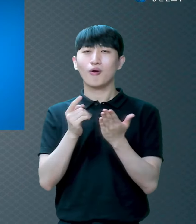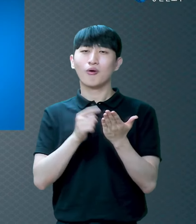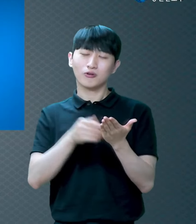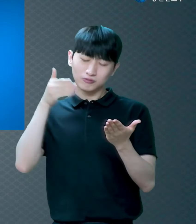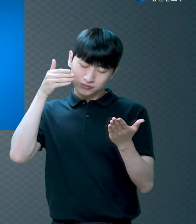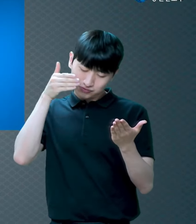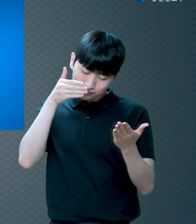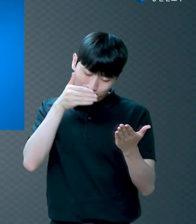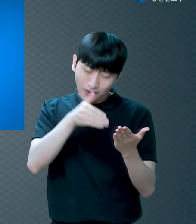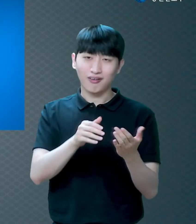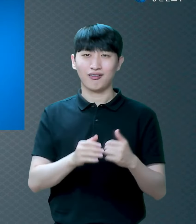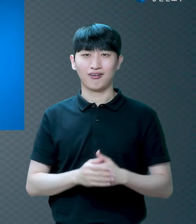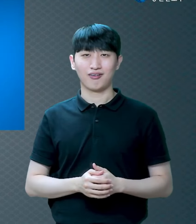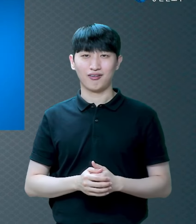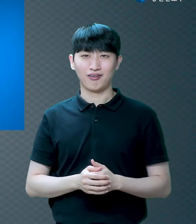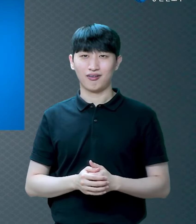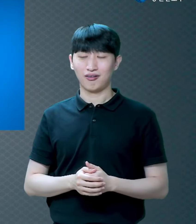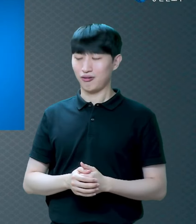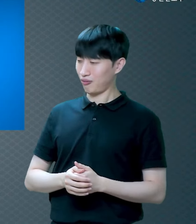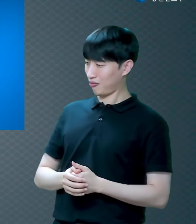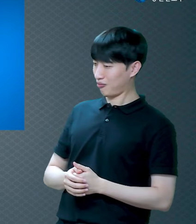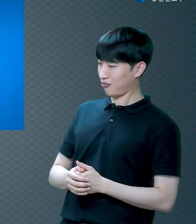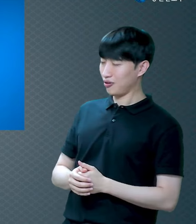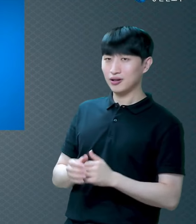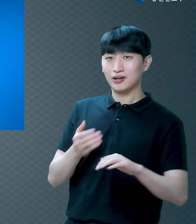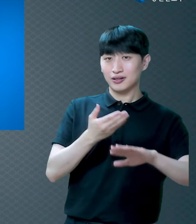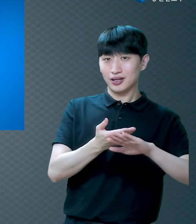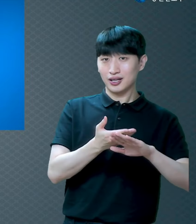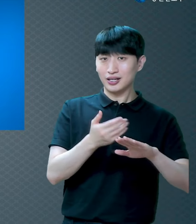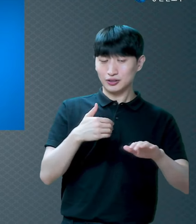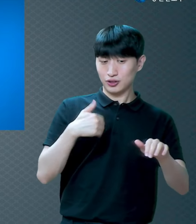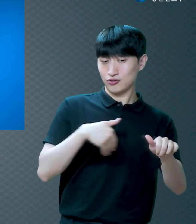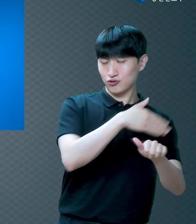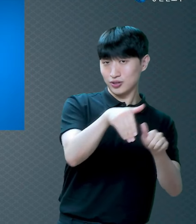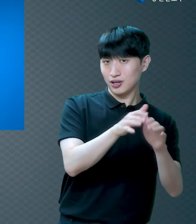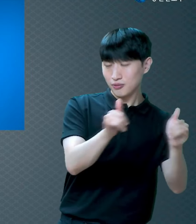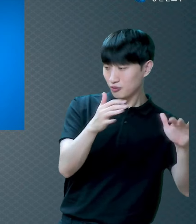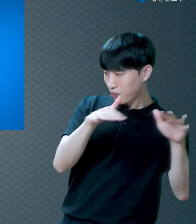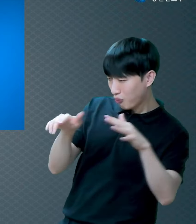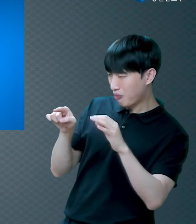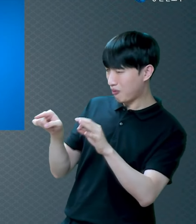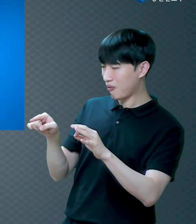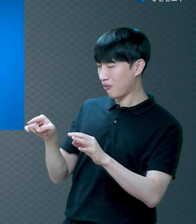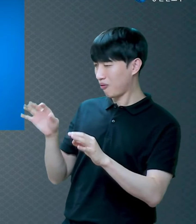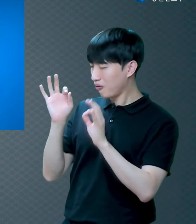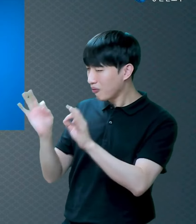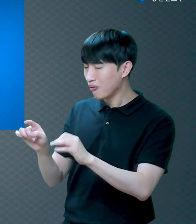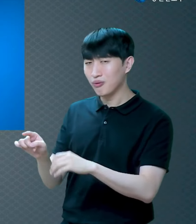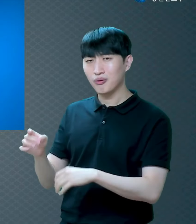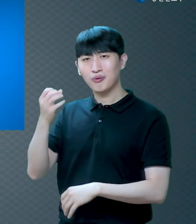얘기하는 거예요 야 사람이 빨리 바뀌면 죽어 너 금방 죽는다 저 그 얘기 엄청 들었어요